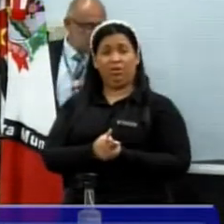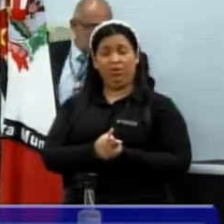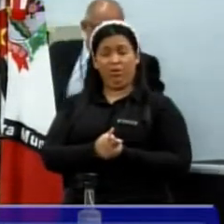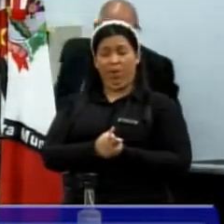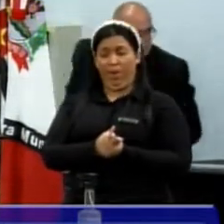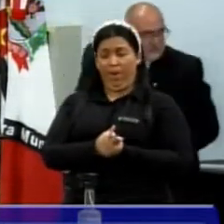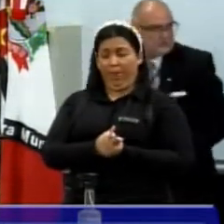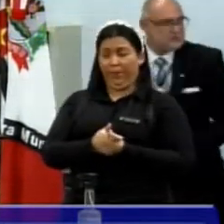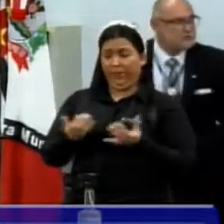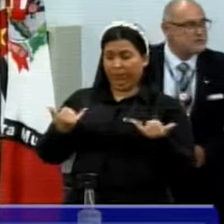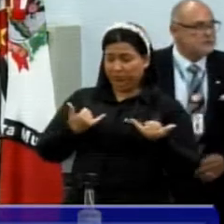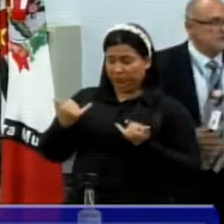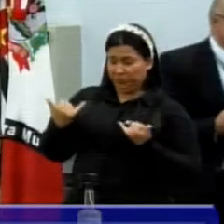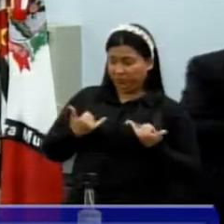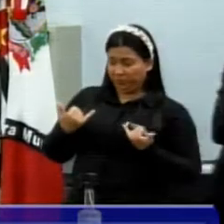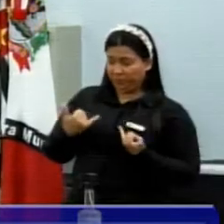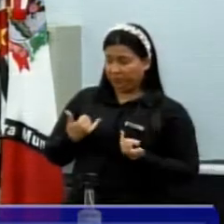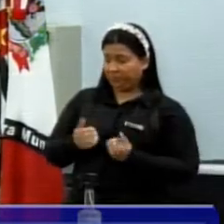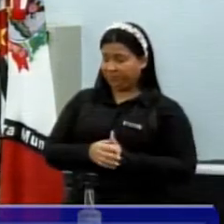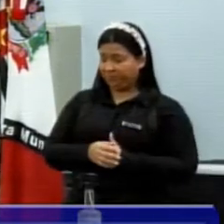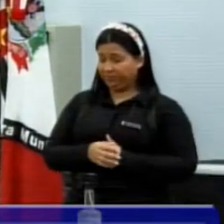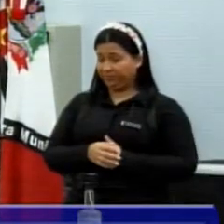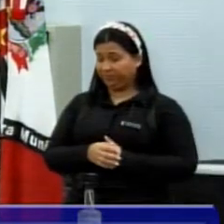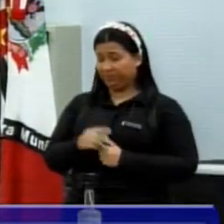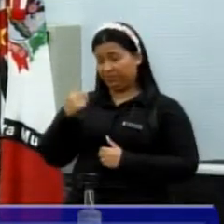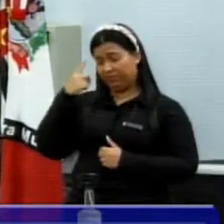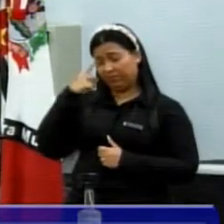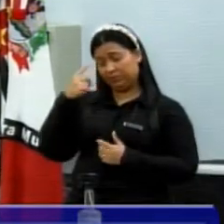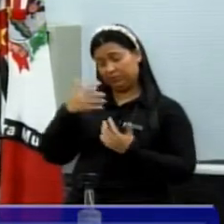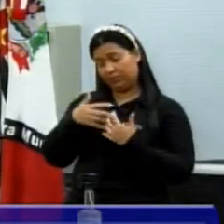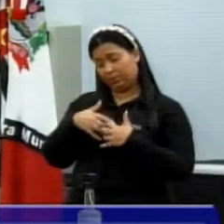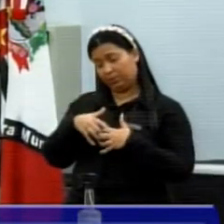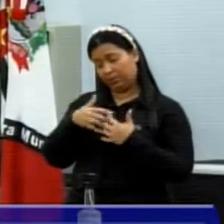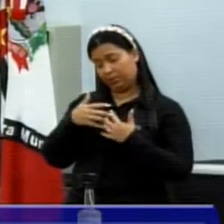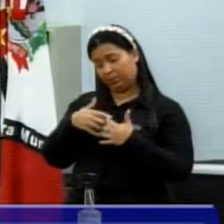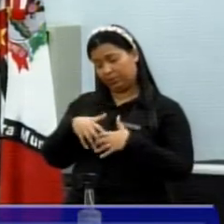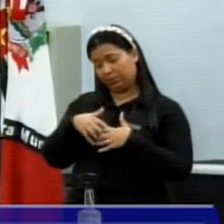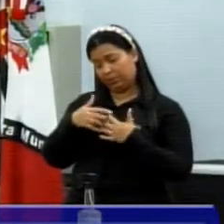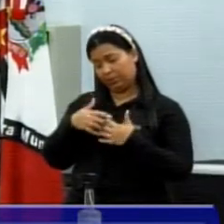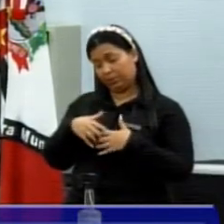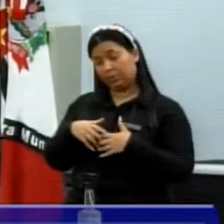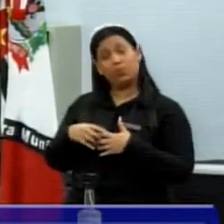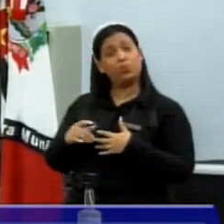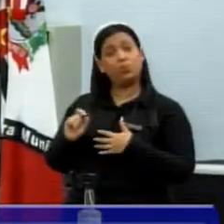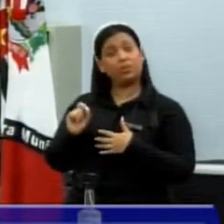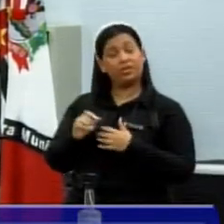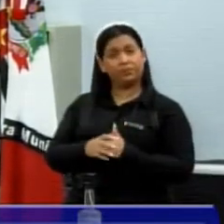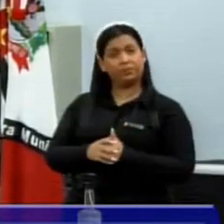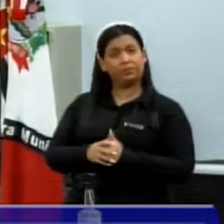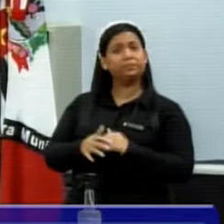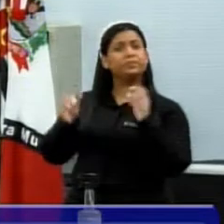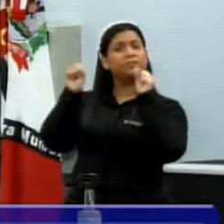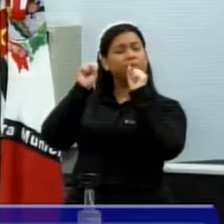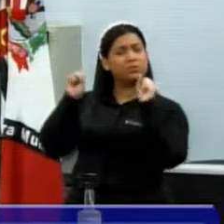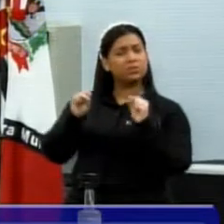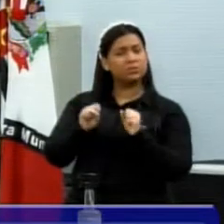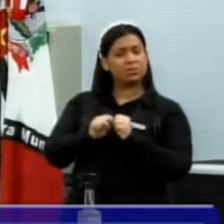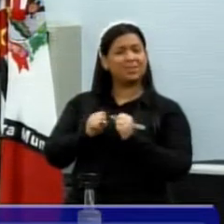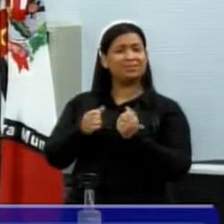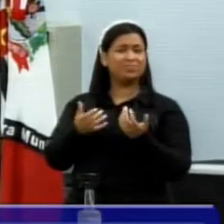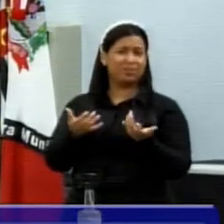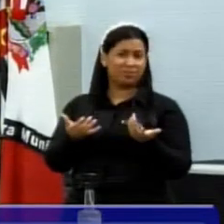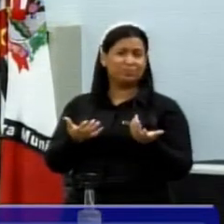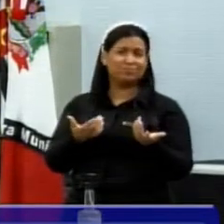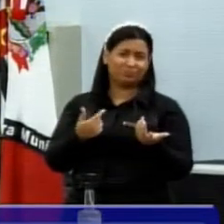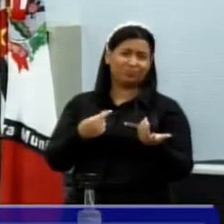estava falando anterior a mim aqui, me fez refletir o seguinte, os sistemas, eu acredito que estão um